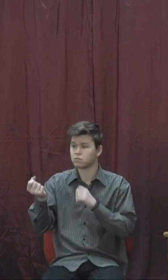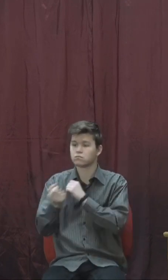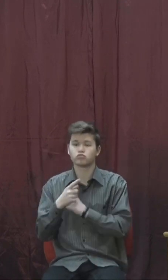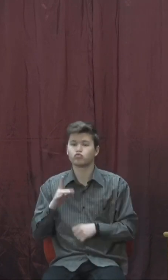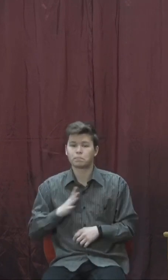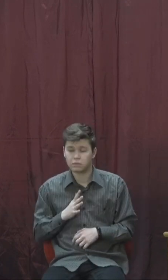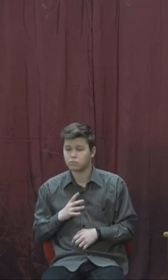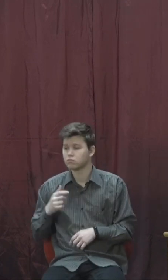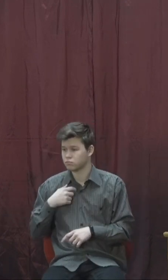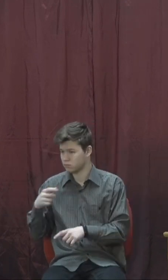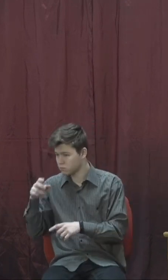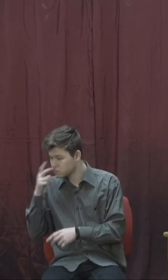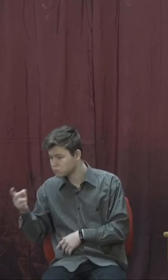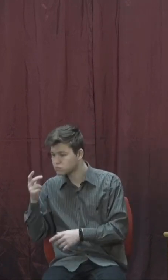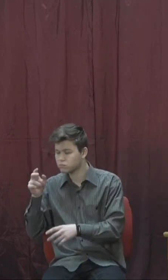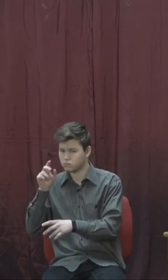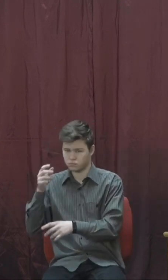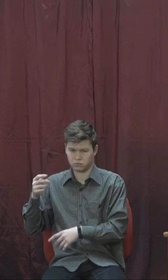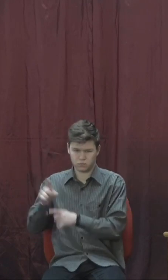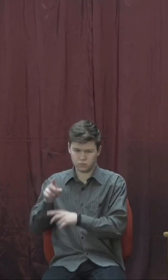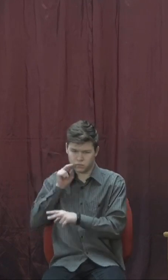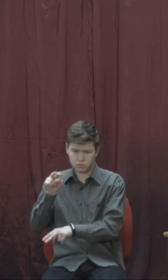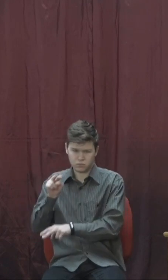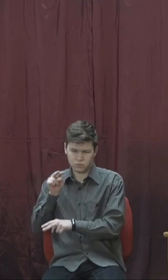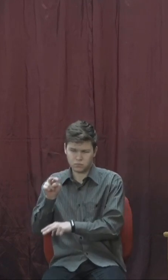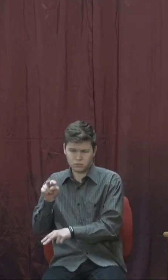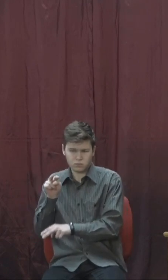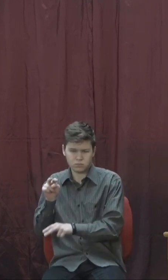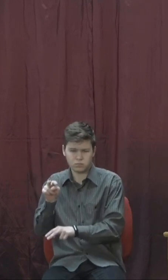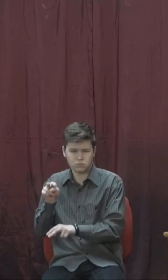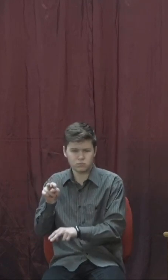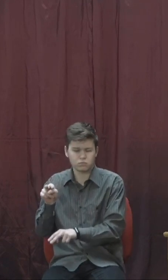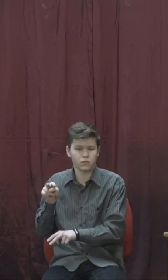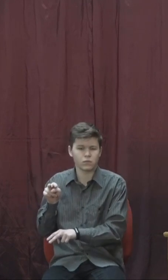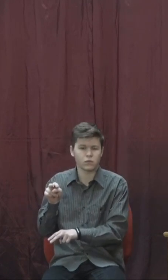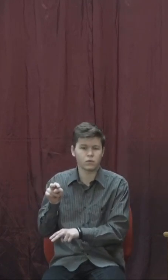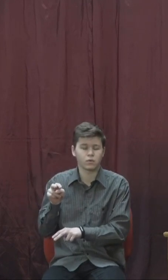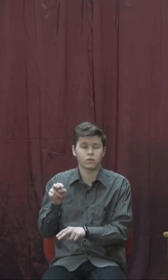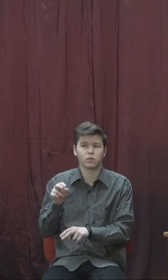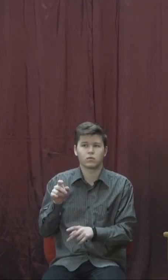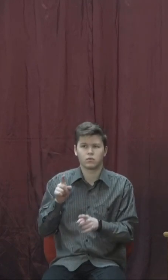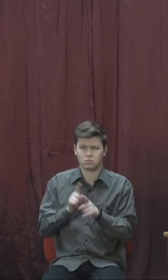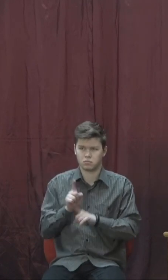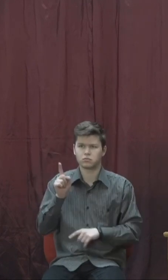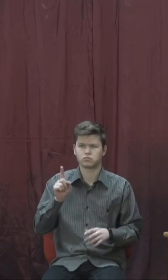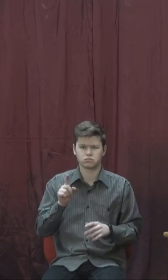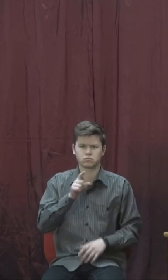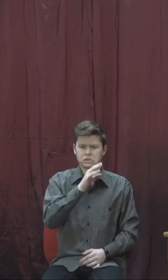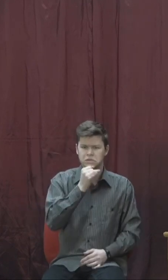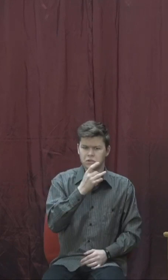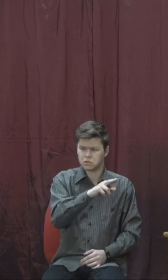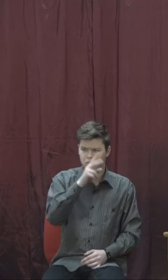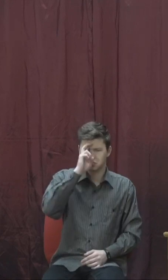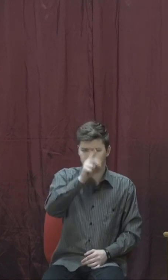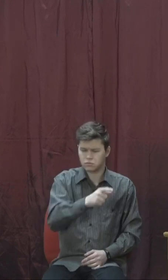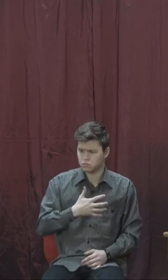чоловік, та остерігав його. І він стерігся там не раз і не два. І сильно занепокоїлося серце сирійського